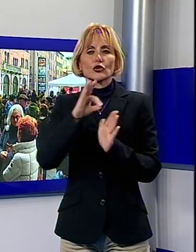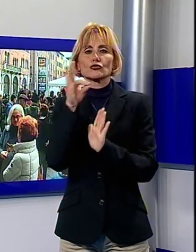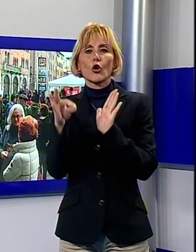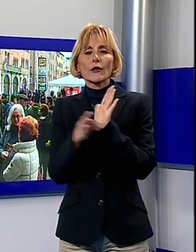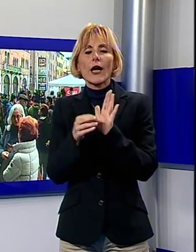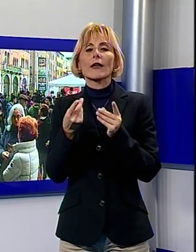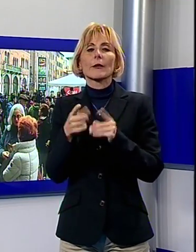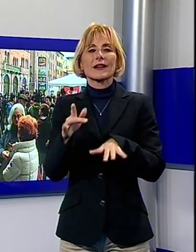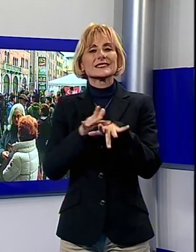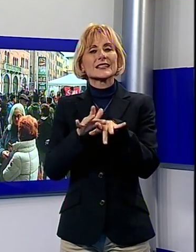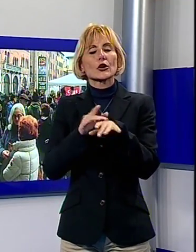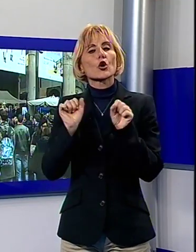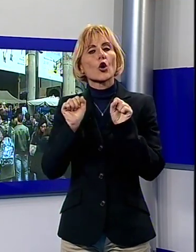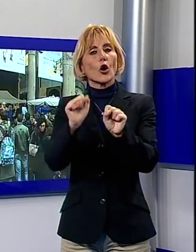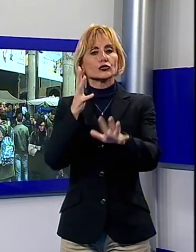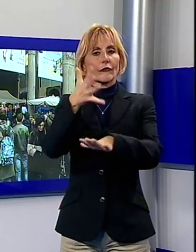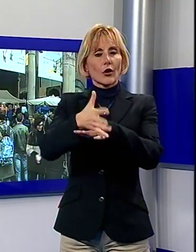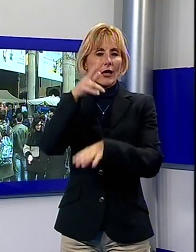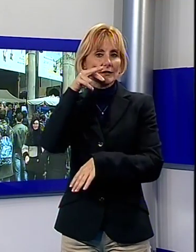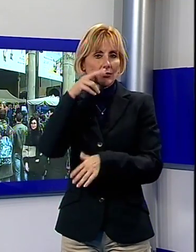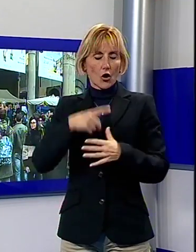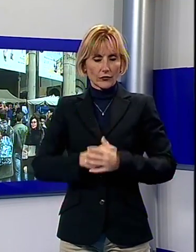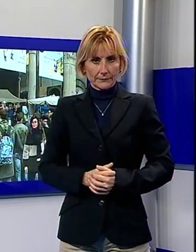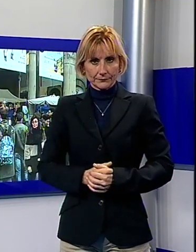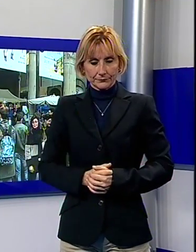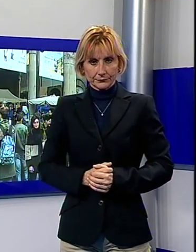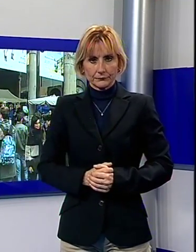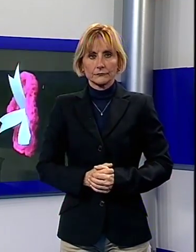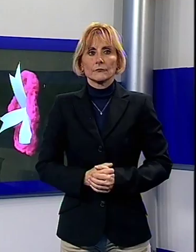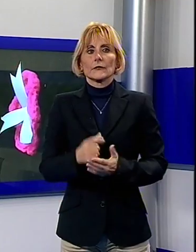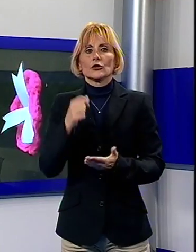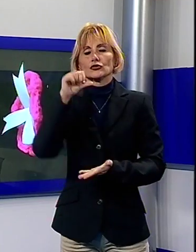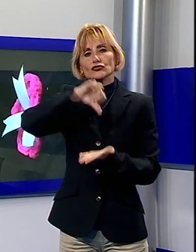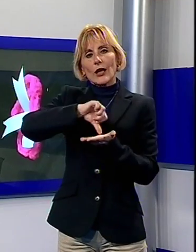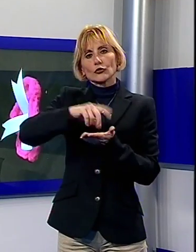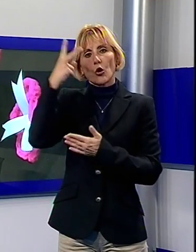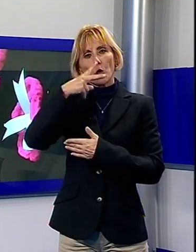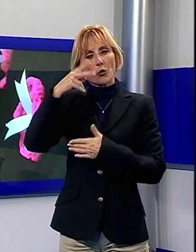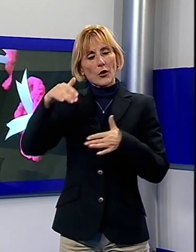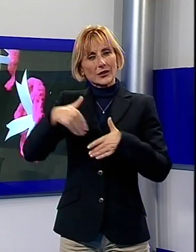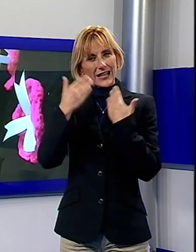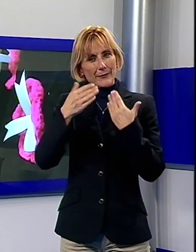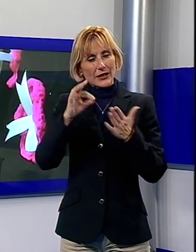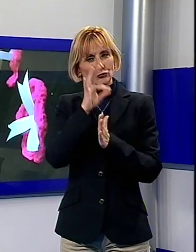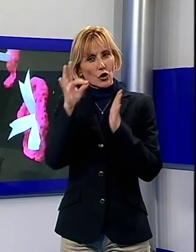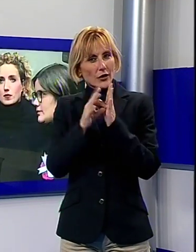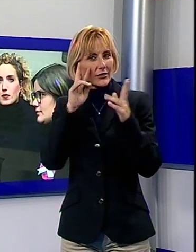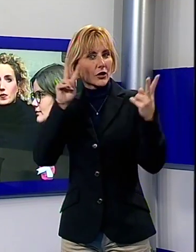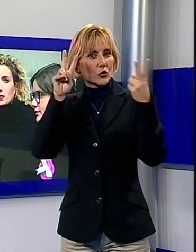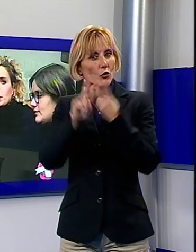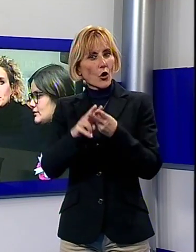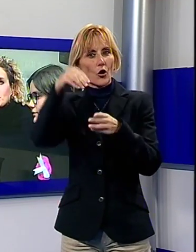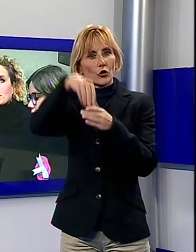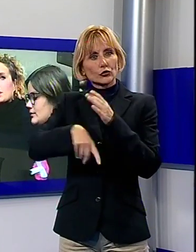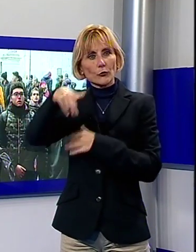sensibilizzazione contro il fenomeno della violenza sulle donne. Nel capoluogo la giornata è iniziata con un incontro promosso a Palazzo